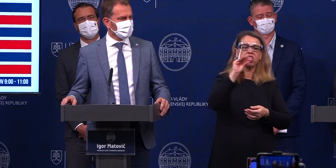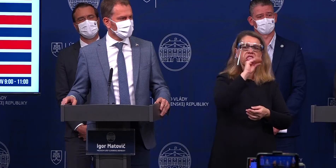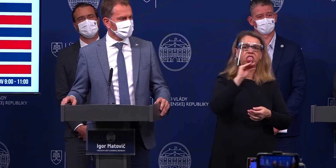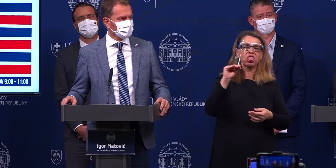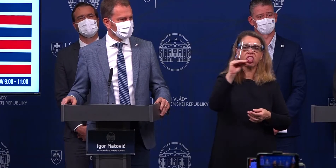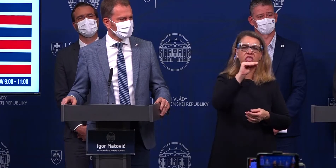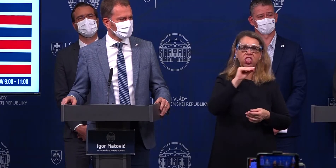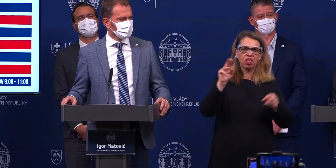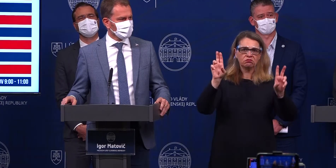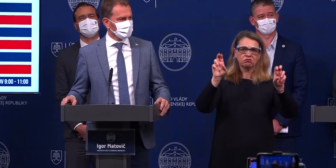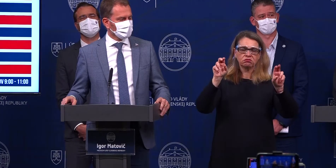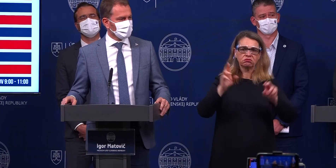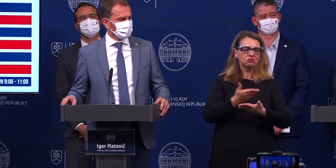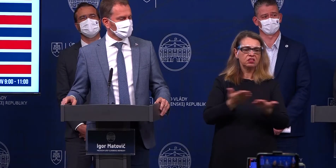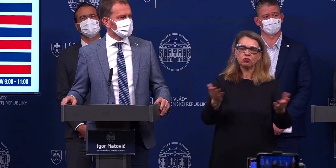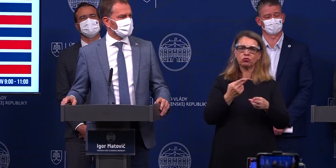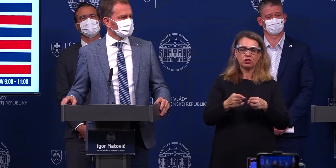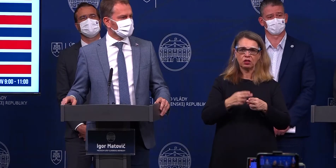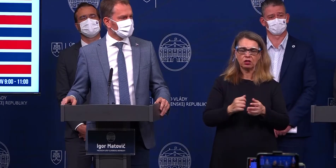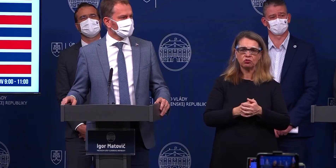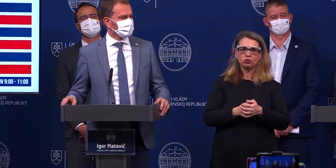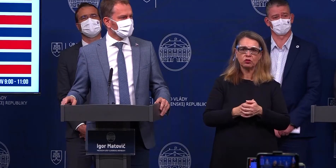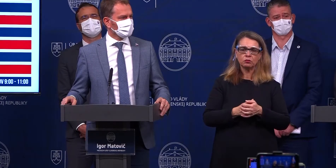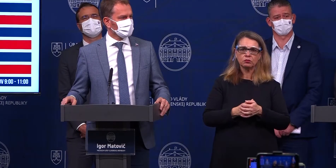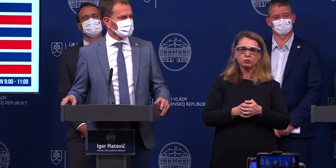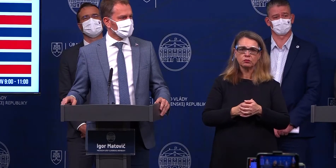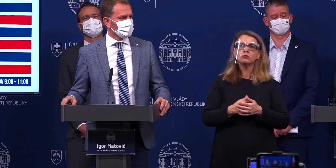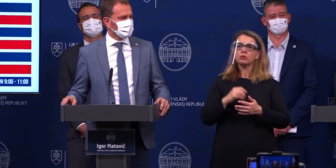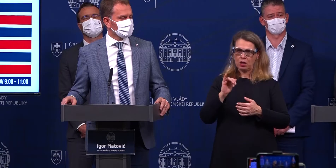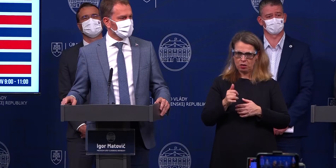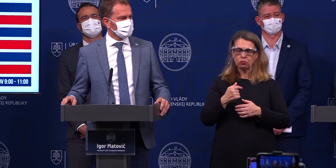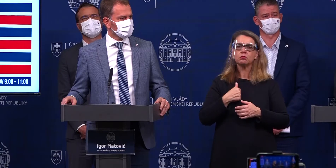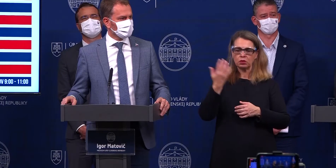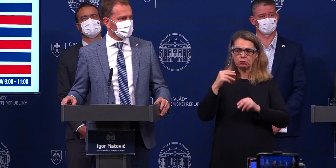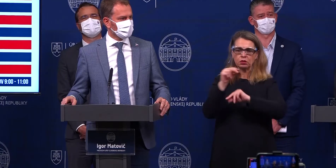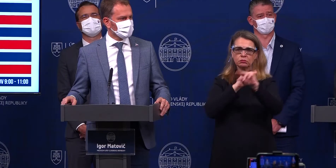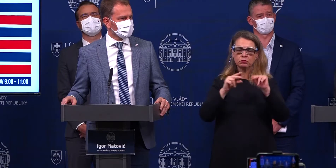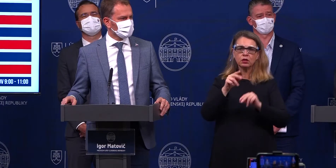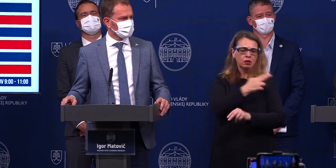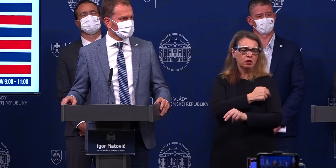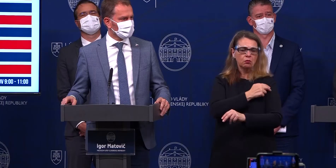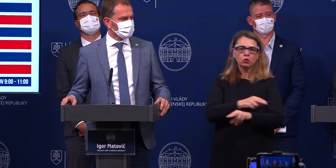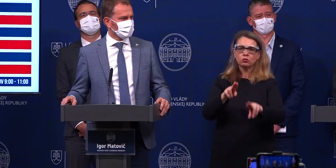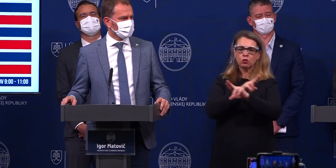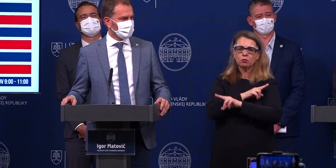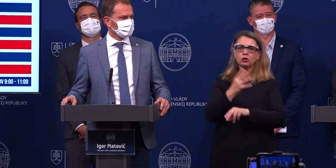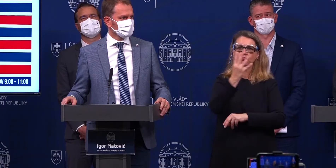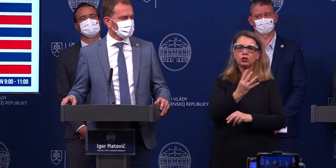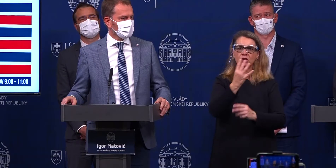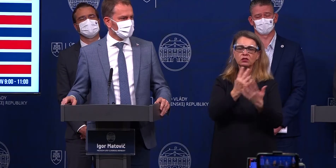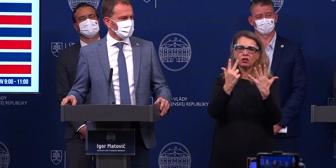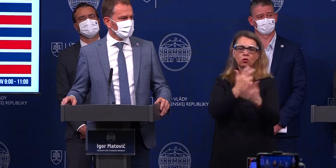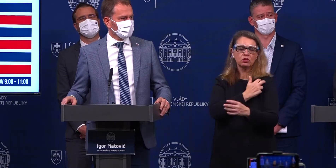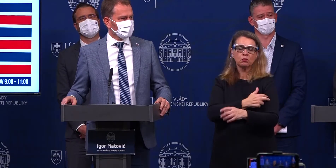tliachaniny. Áno, rozprávalo sa tam o tom, že nám v nemocnici zomiera 48-ročný lekár,